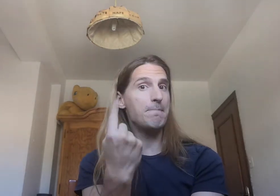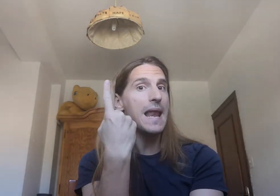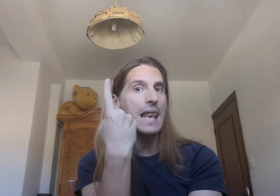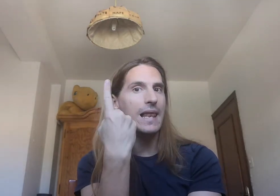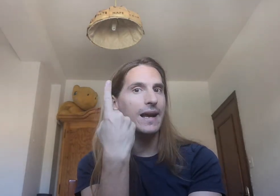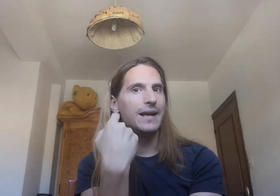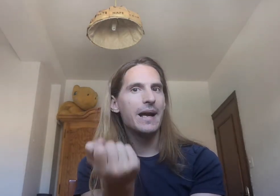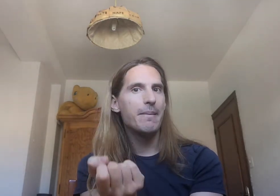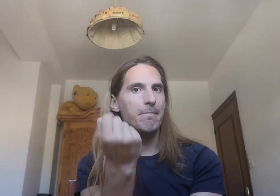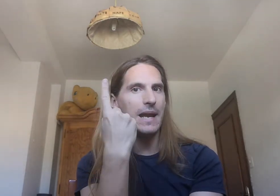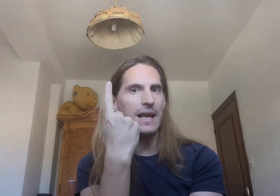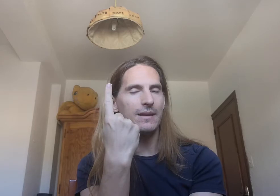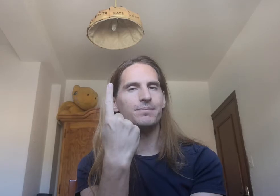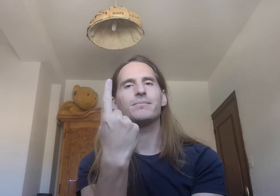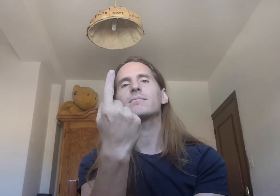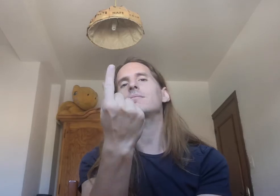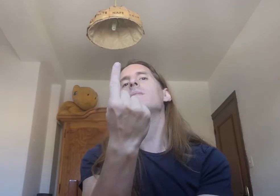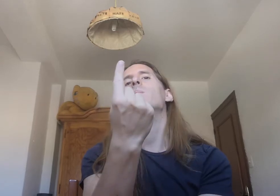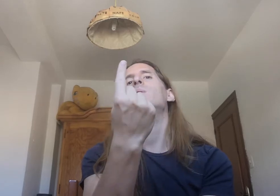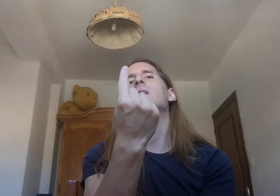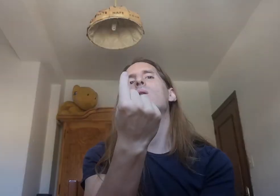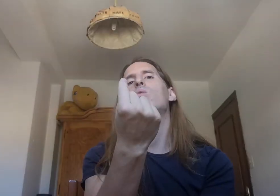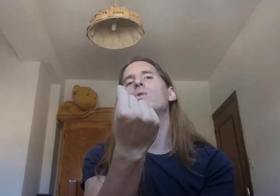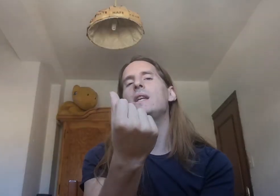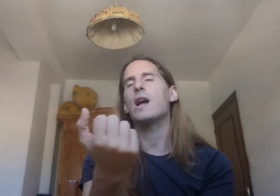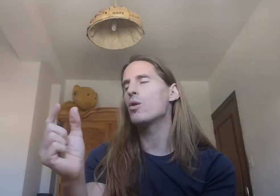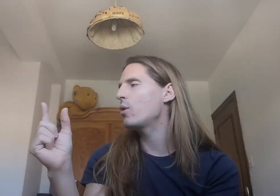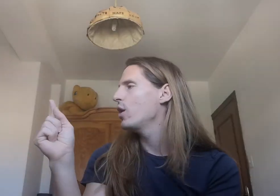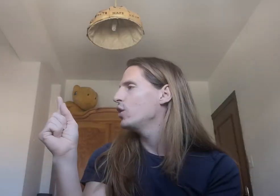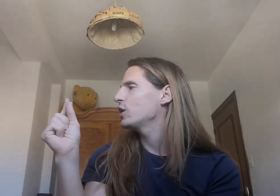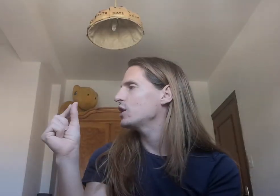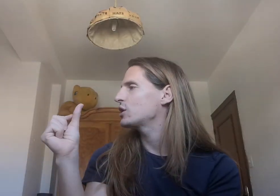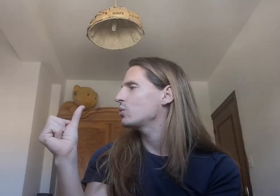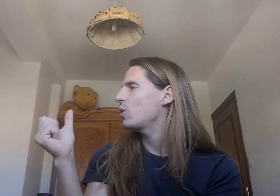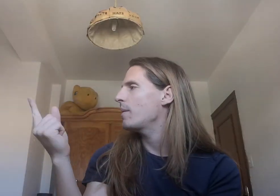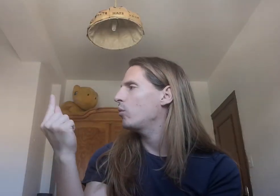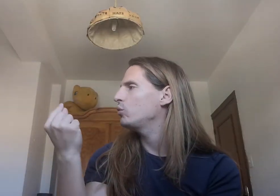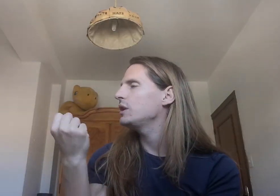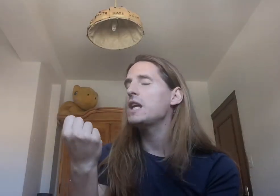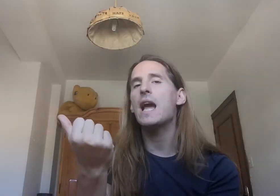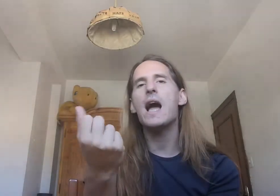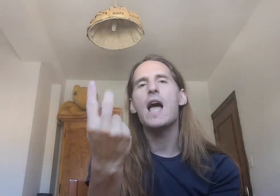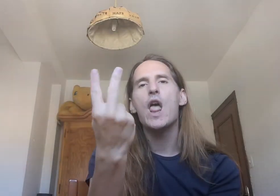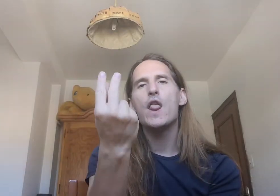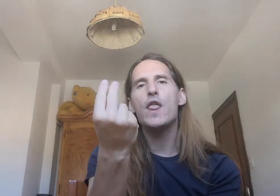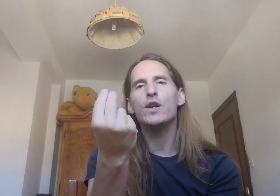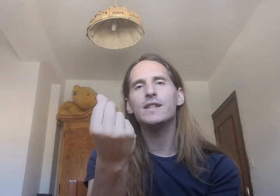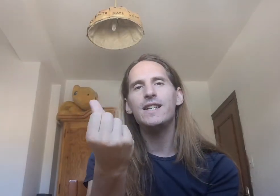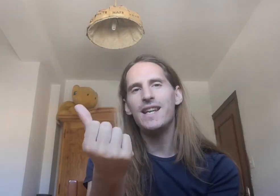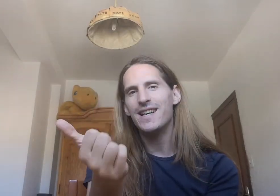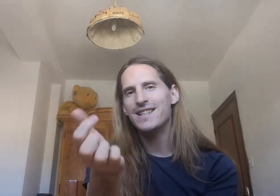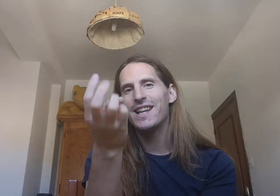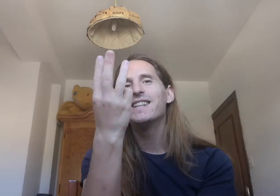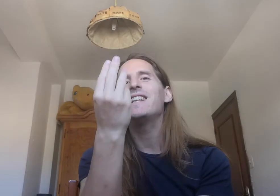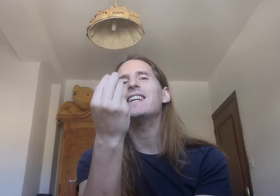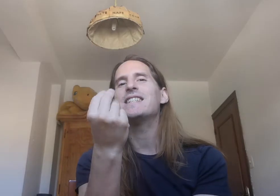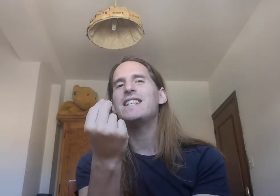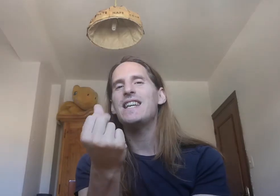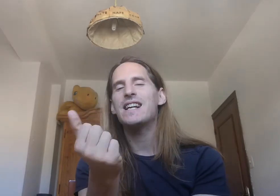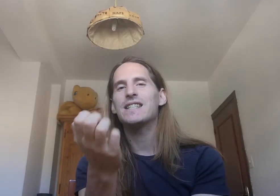mil mil pues un día como que suave un día dos días tres días